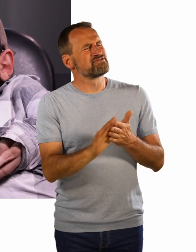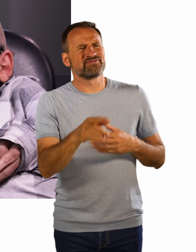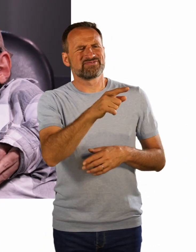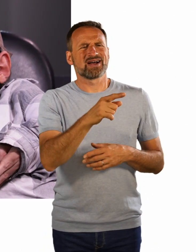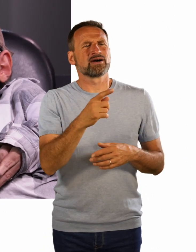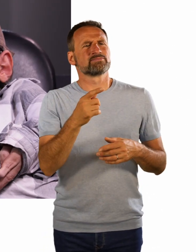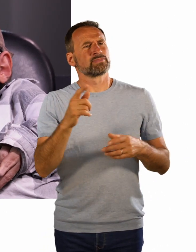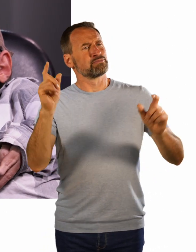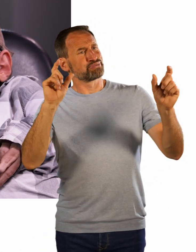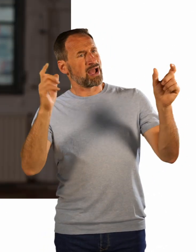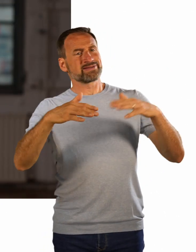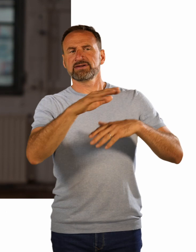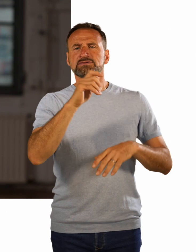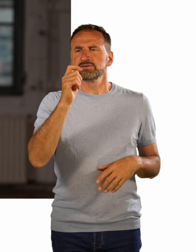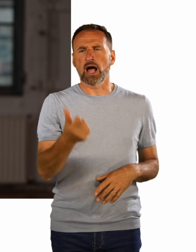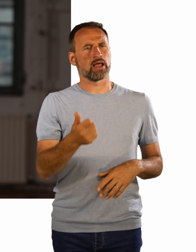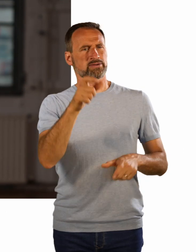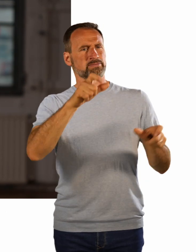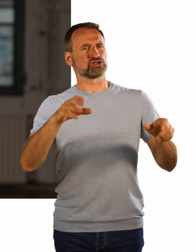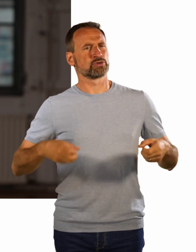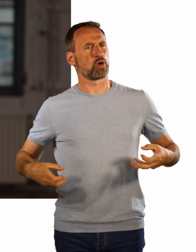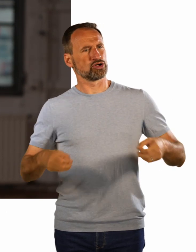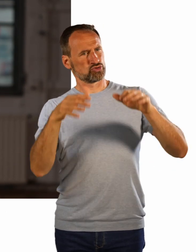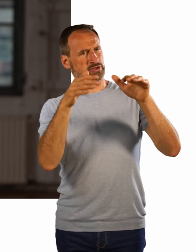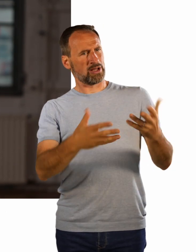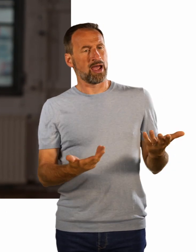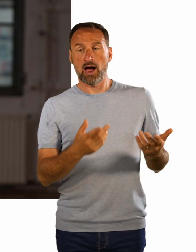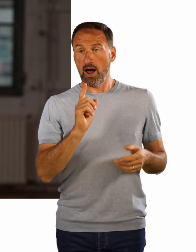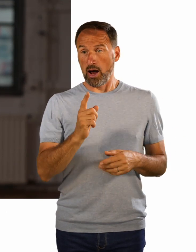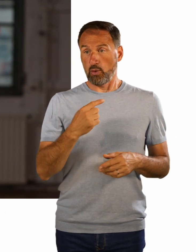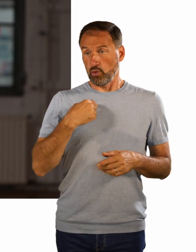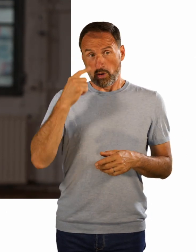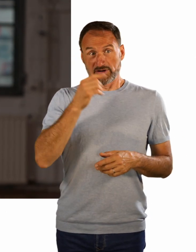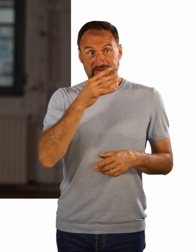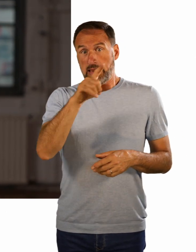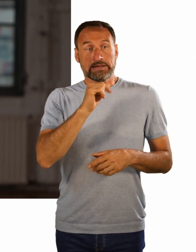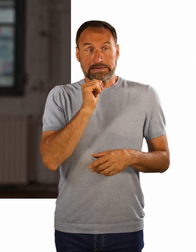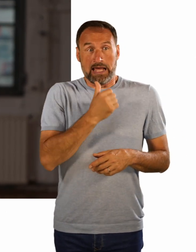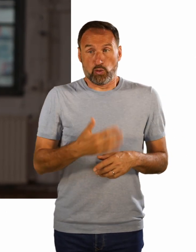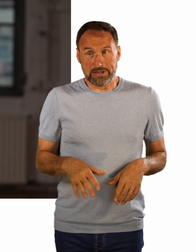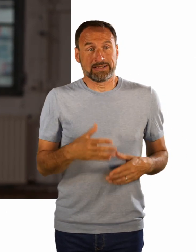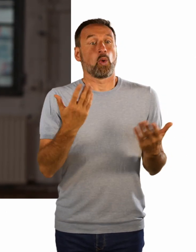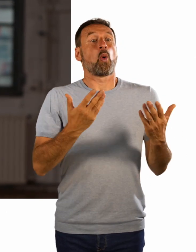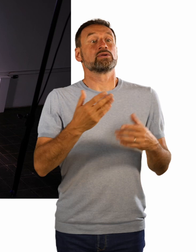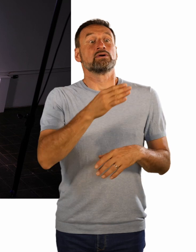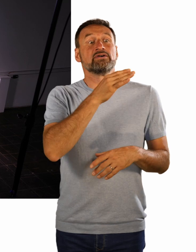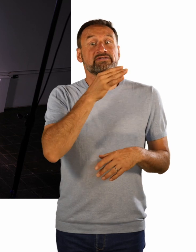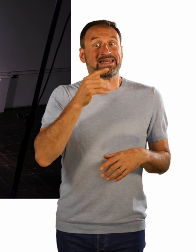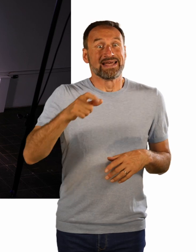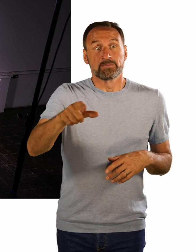weil viele sich das nicht trauen. Ich glaube, sehr vielen Menschen ist auch gar nicht bewusst, was für ein Gedankengang dahinter steckt. Also auch